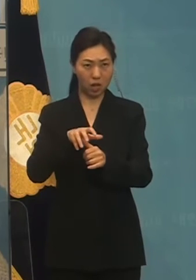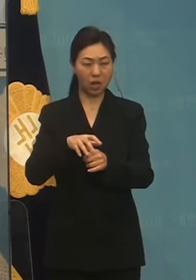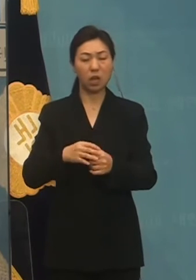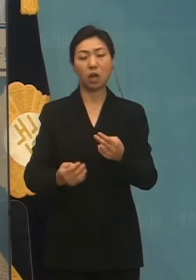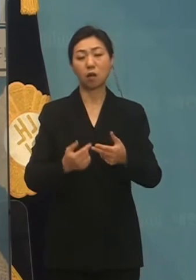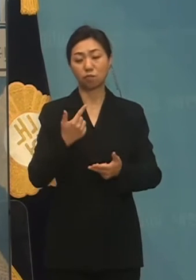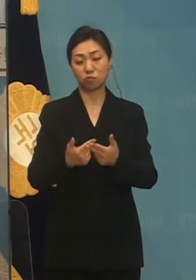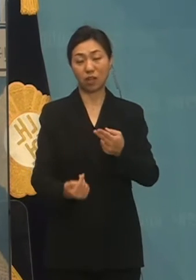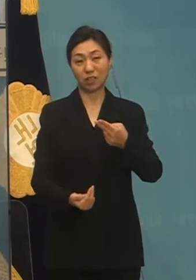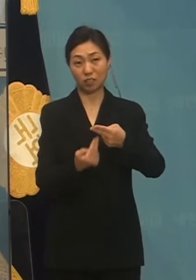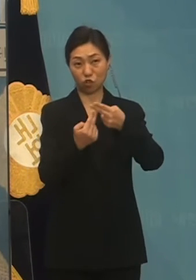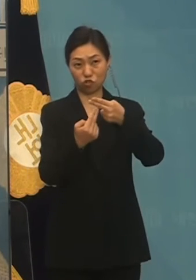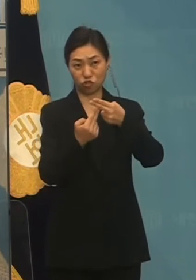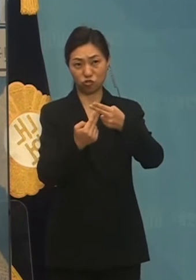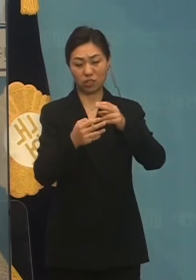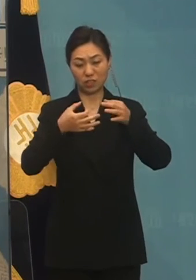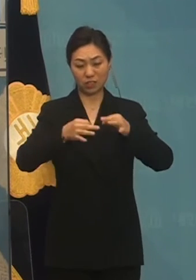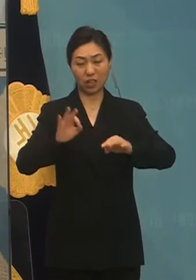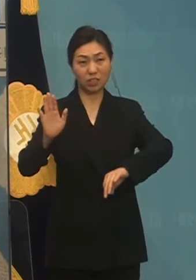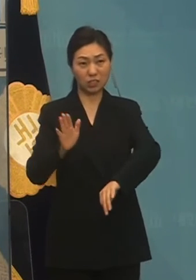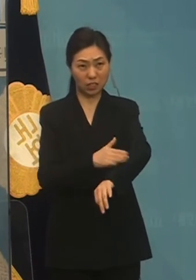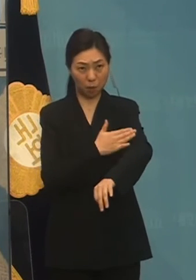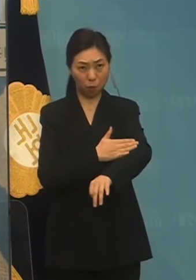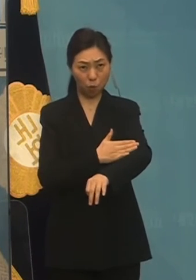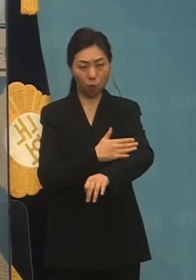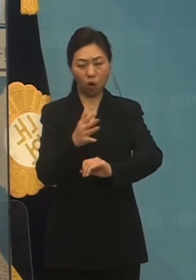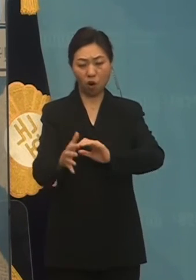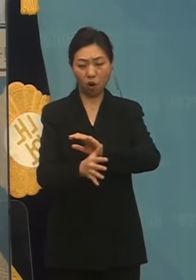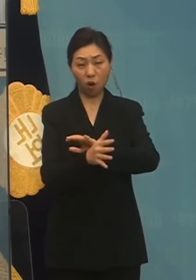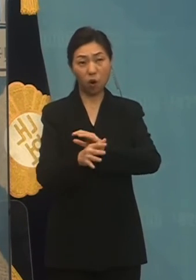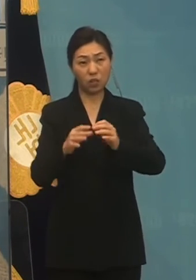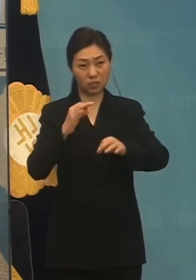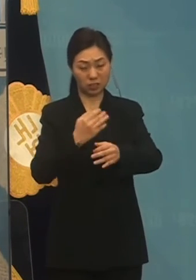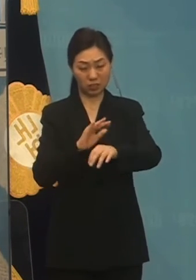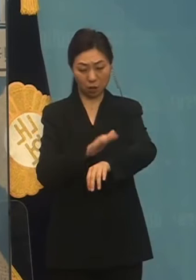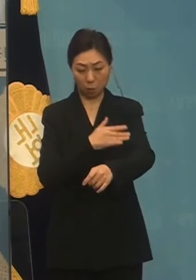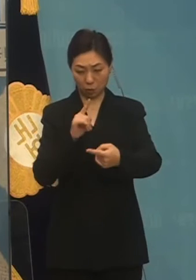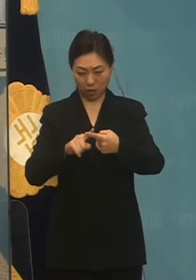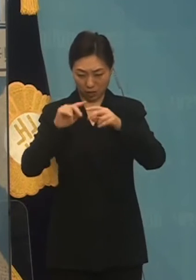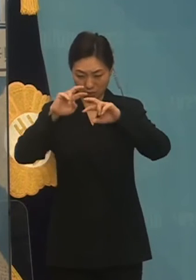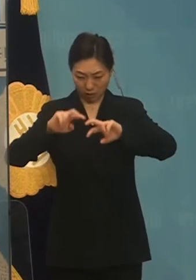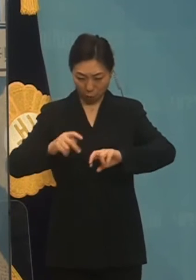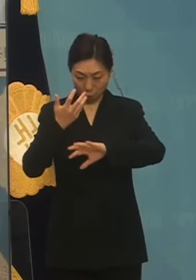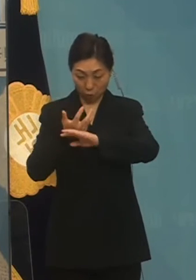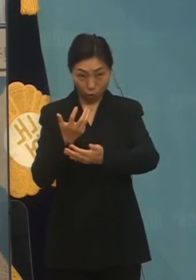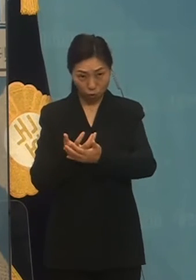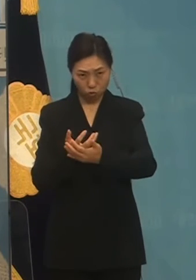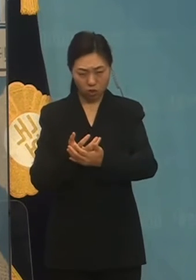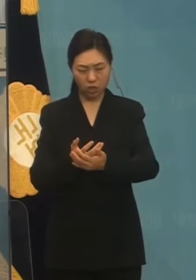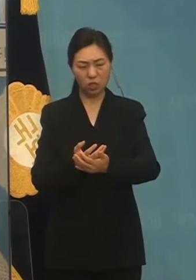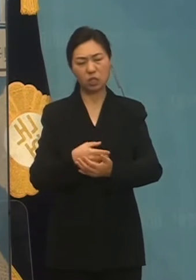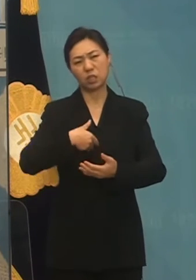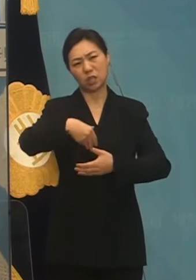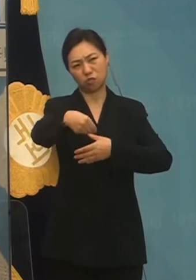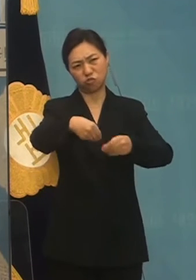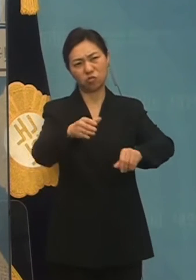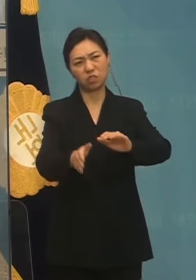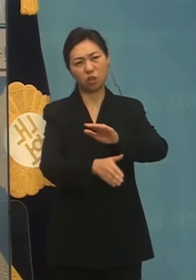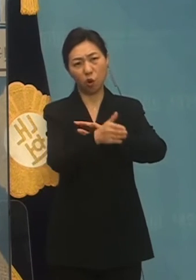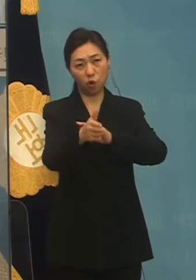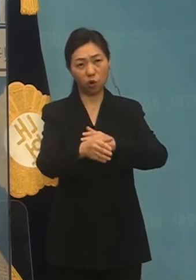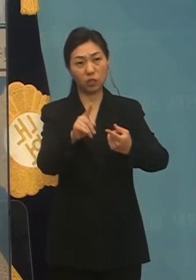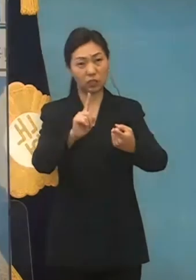부실 대출의 원인을 분석하기 위해 분실 내용을 규정하고 부실 대출의 유형을